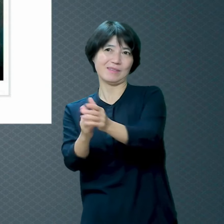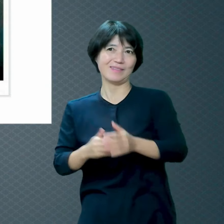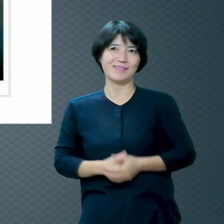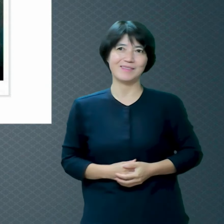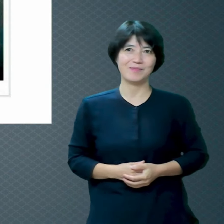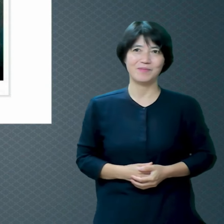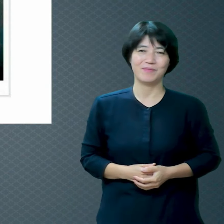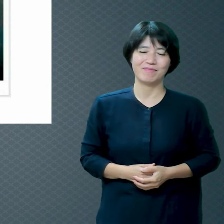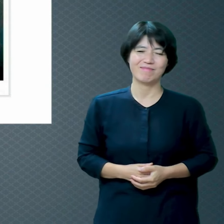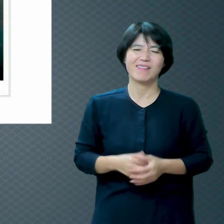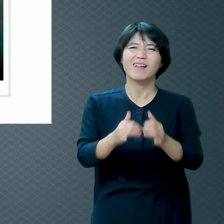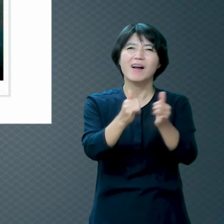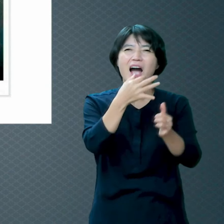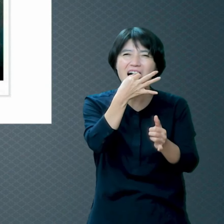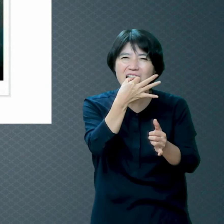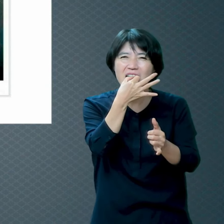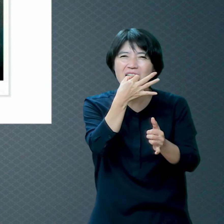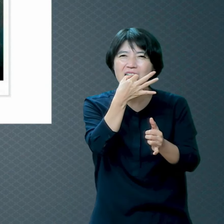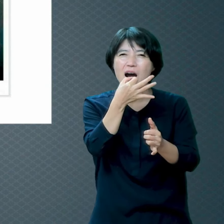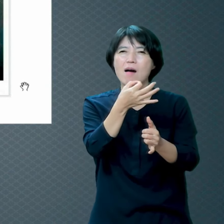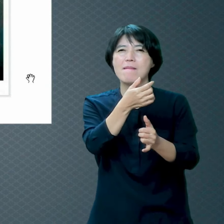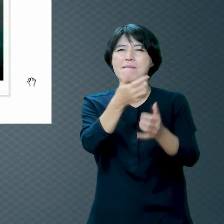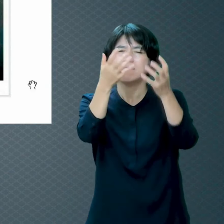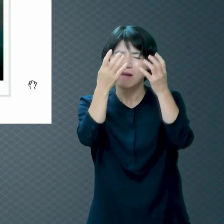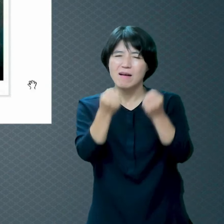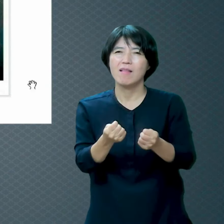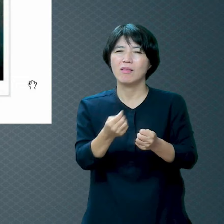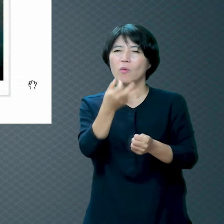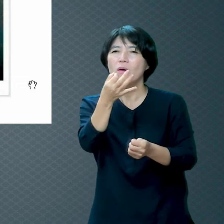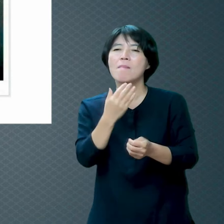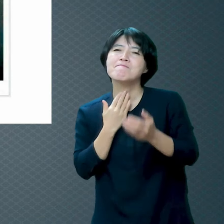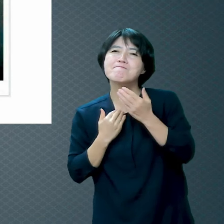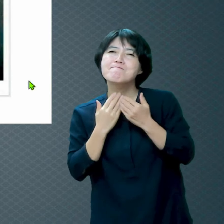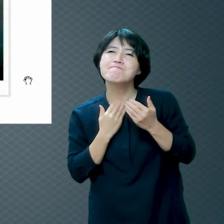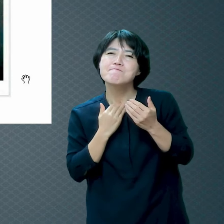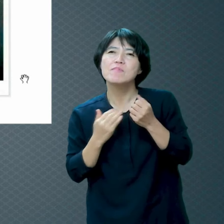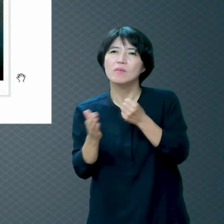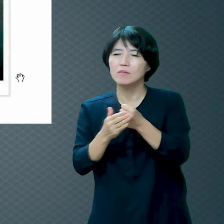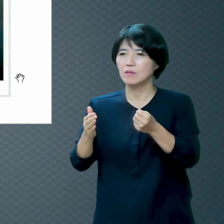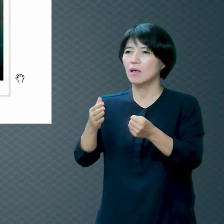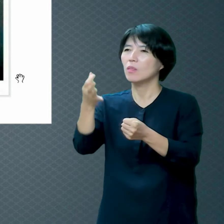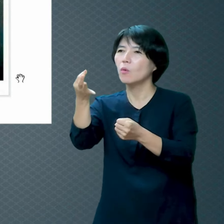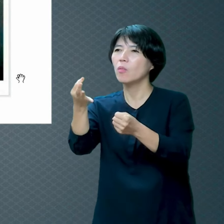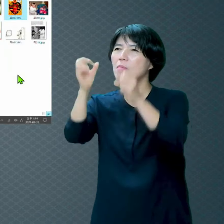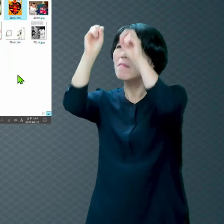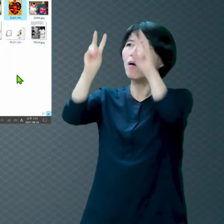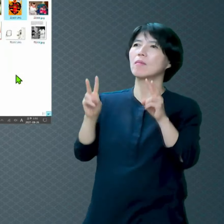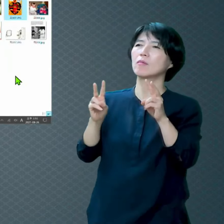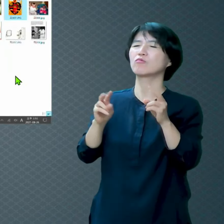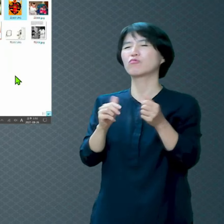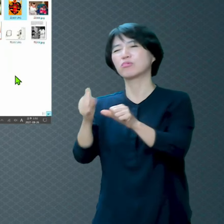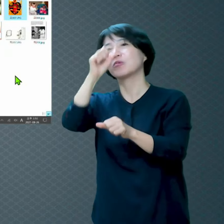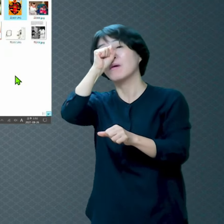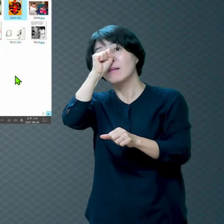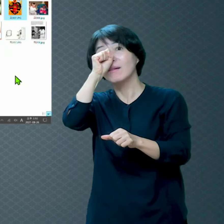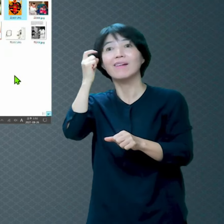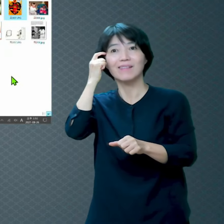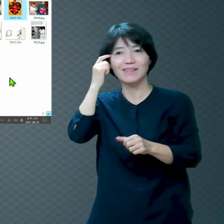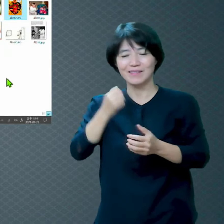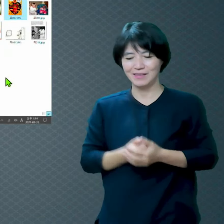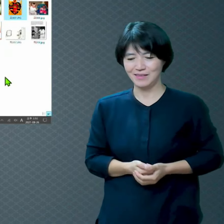맞고 죽었으면 좋겠다 욕심 끝없습니다 이게 사람이라는 거예요 그러니